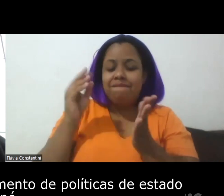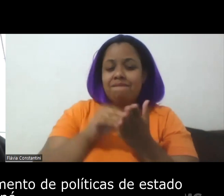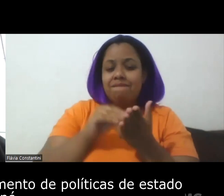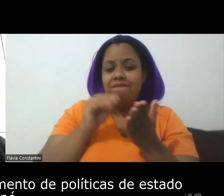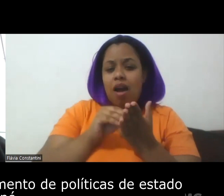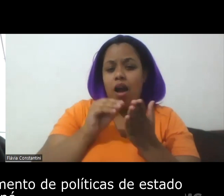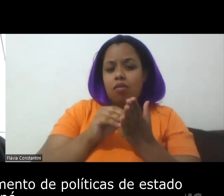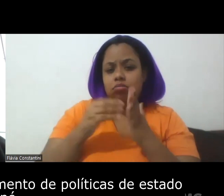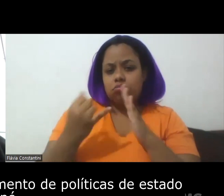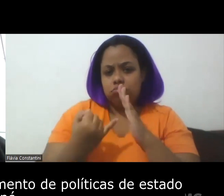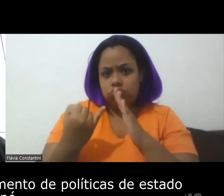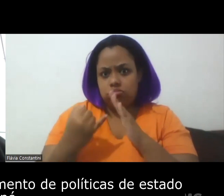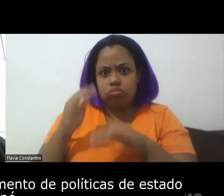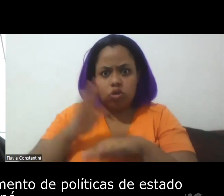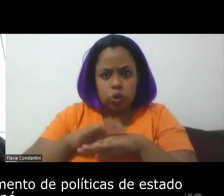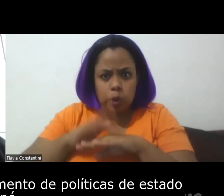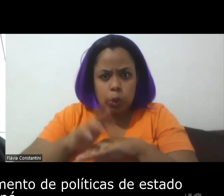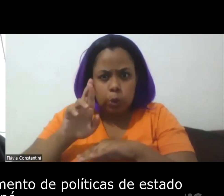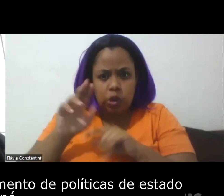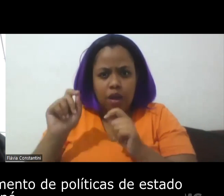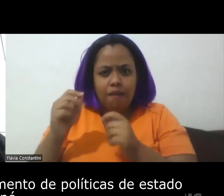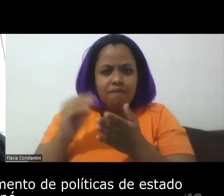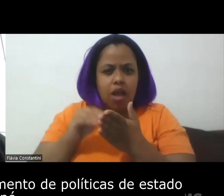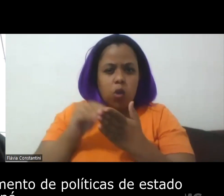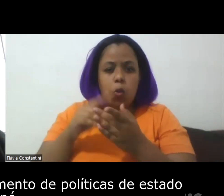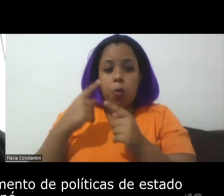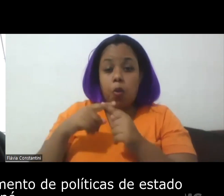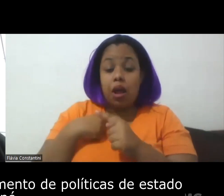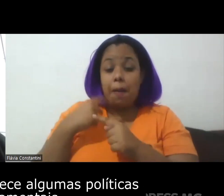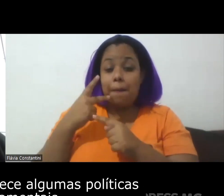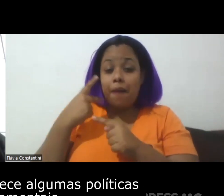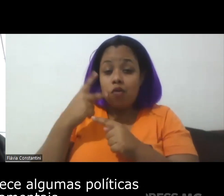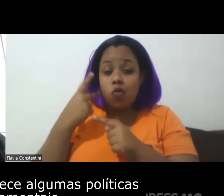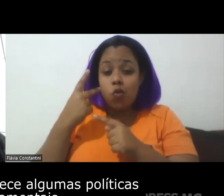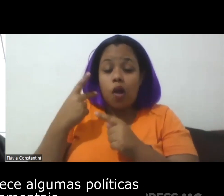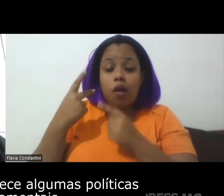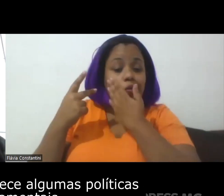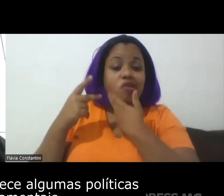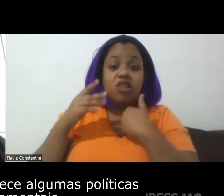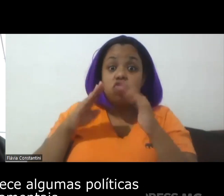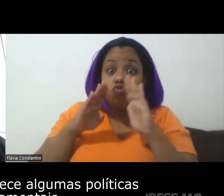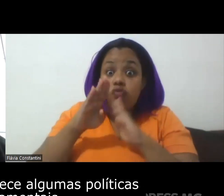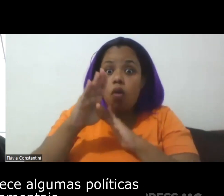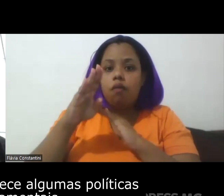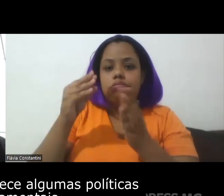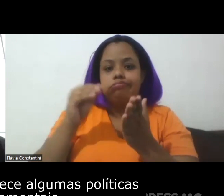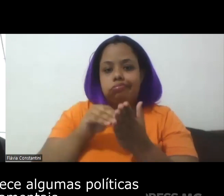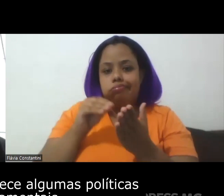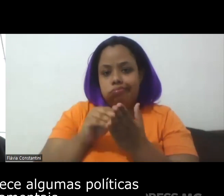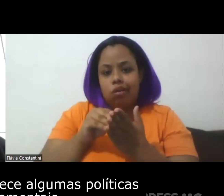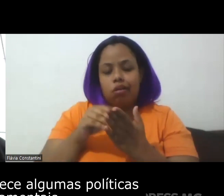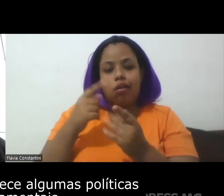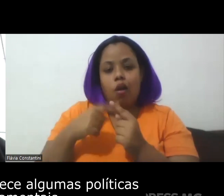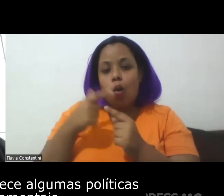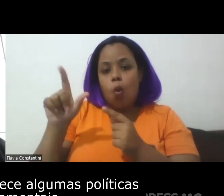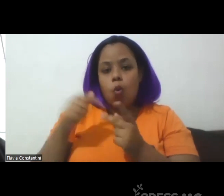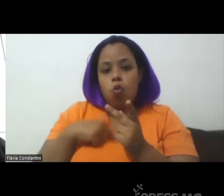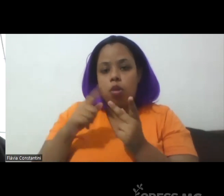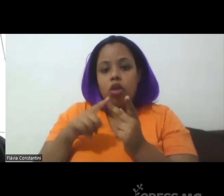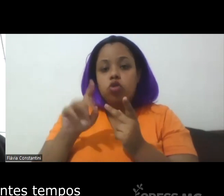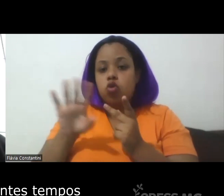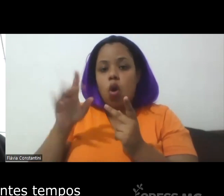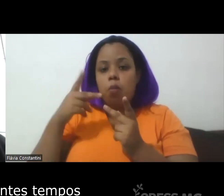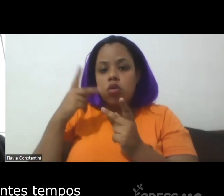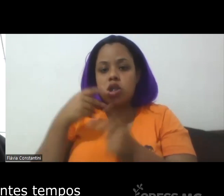o desenvolvimento de políticas de Estado ao passo que prevalecem algumas políticas governamentais